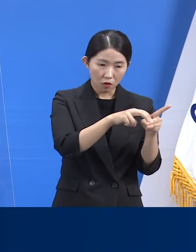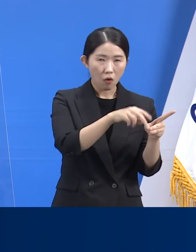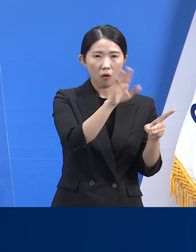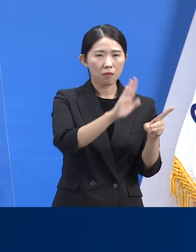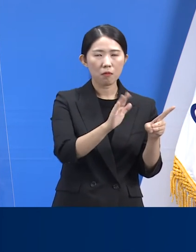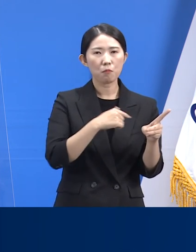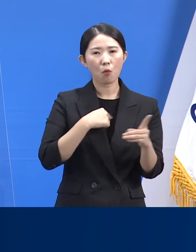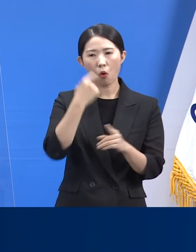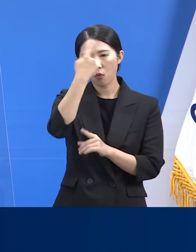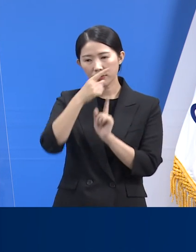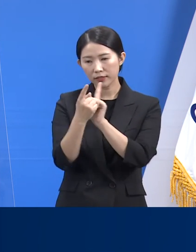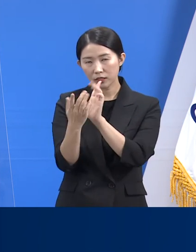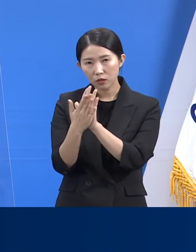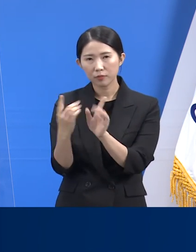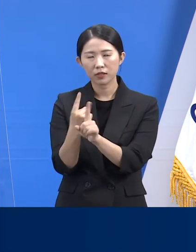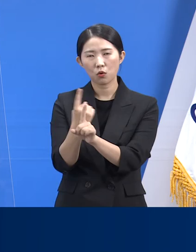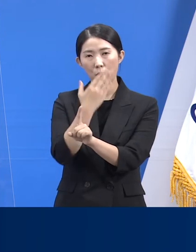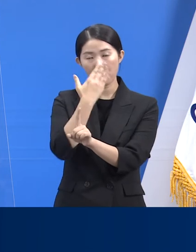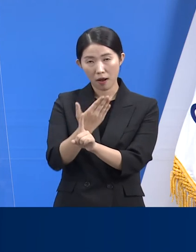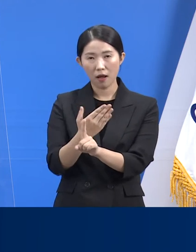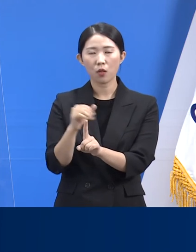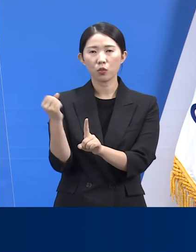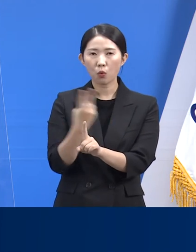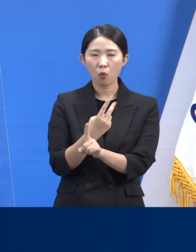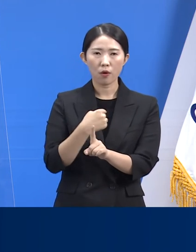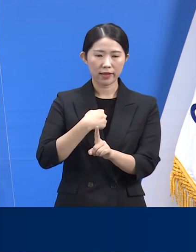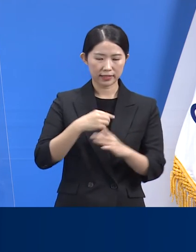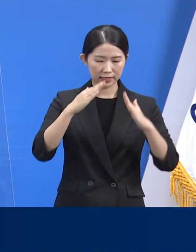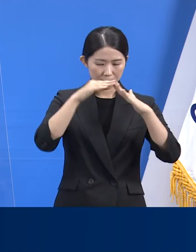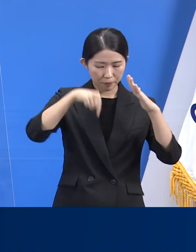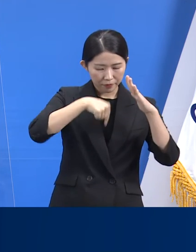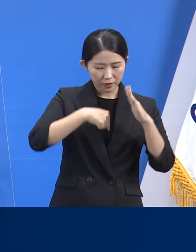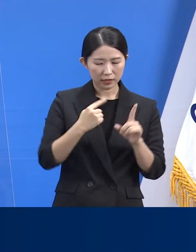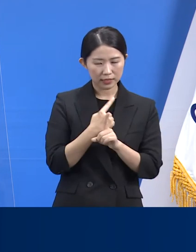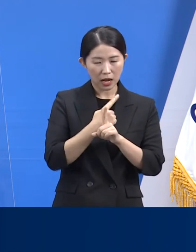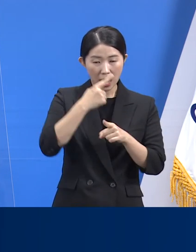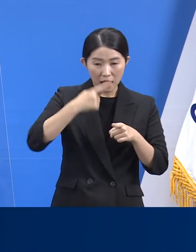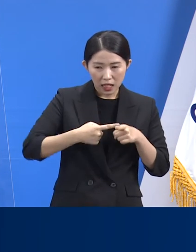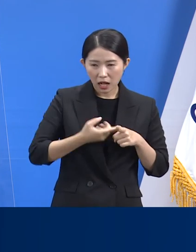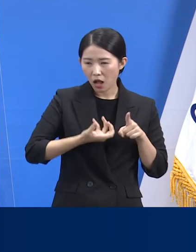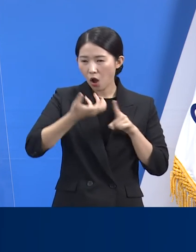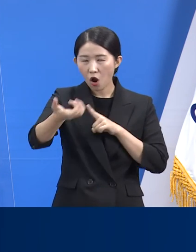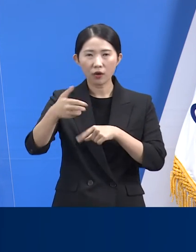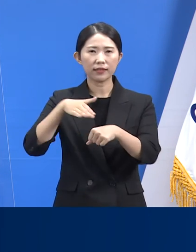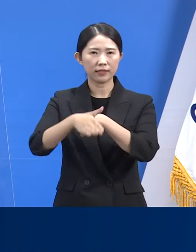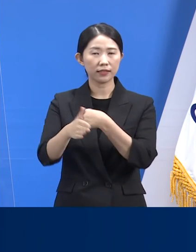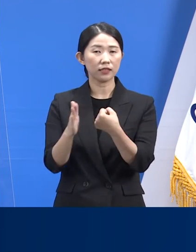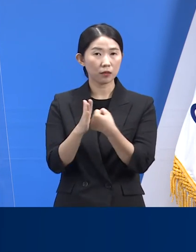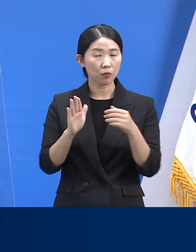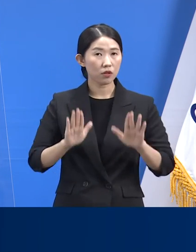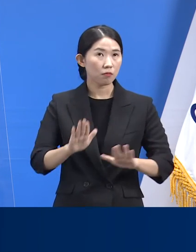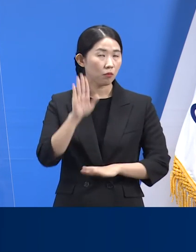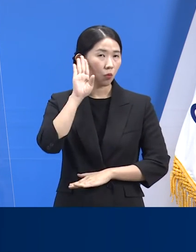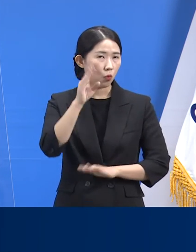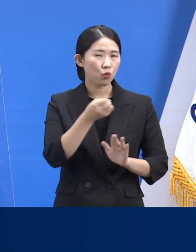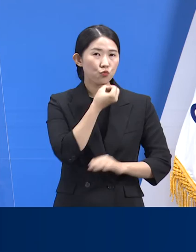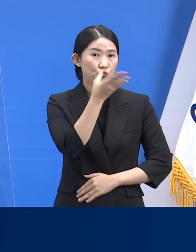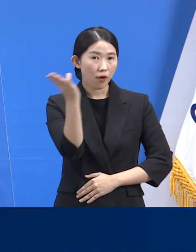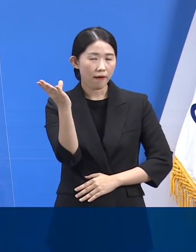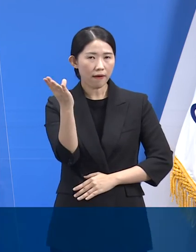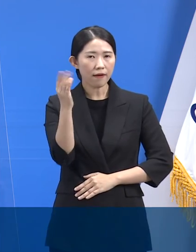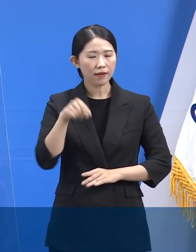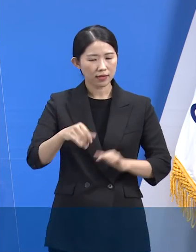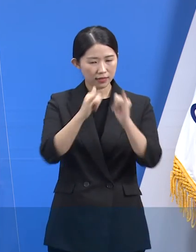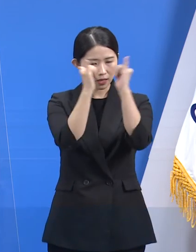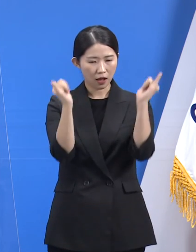가능하며 자가치료 연계 단기 진료 모델이라는 새로운 방식을 도입하여 팬데믹 대응의 오븐적인 사례가 될 것으로